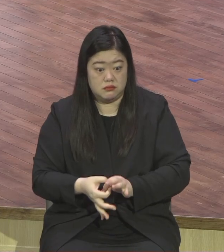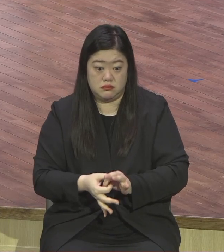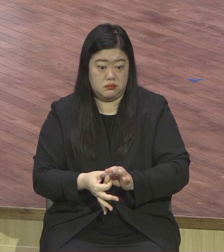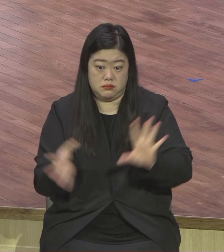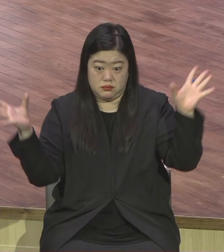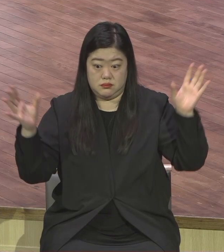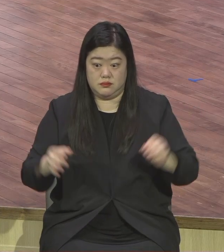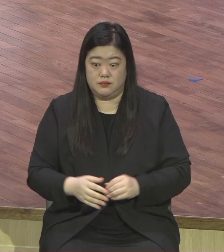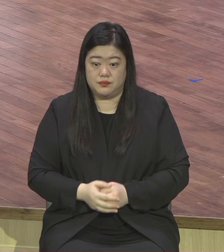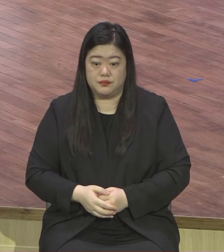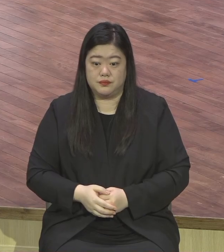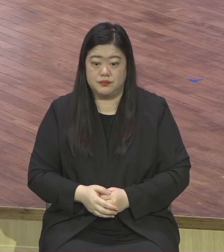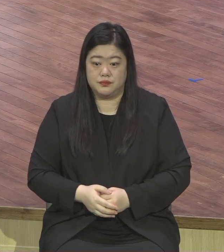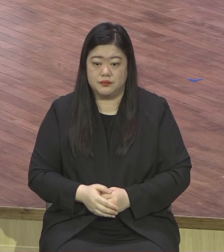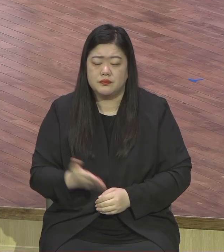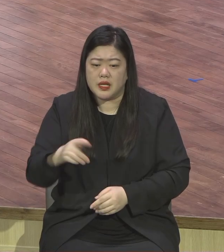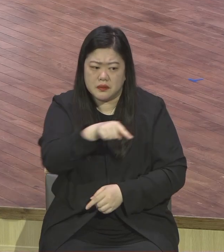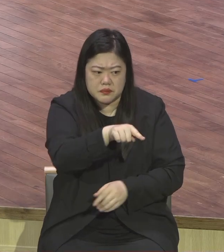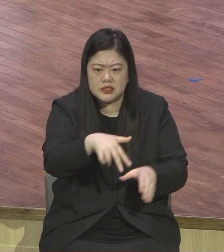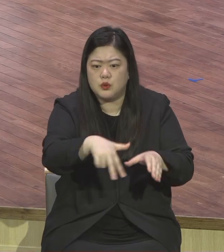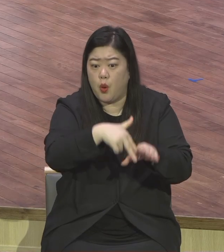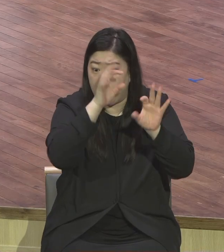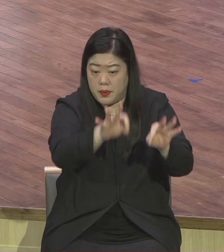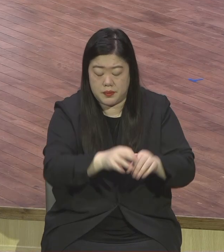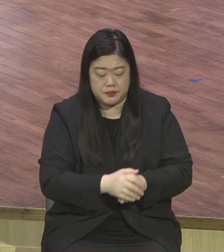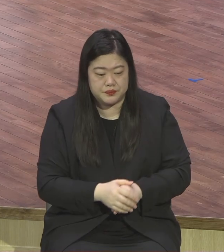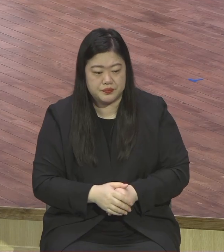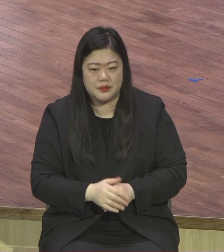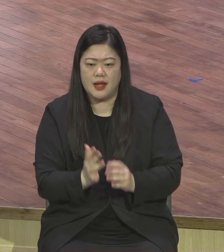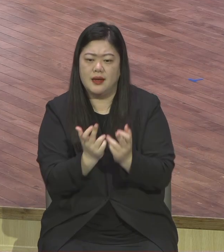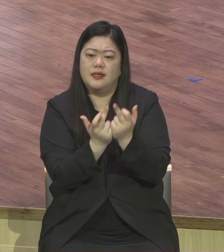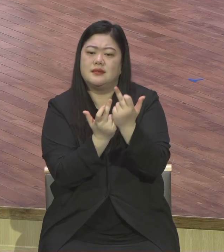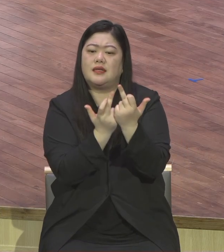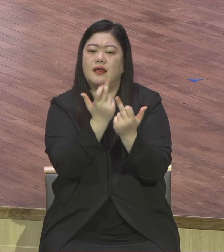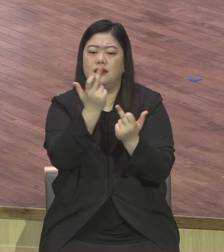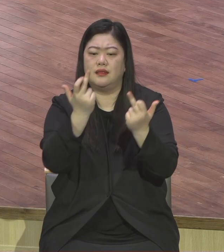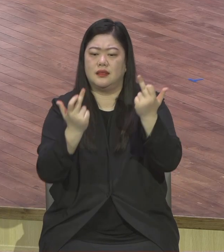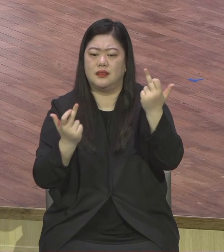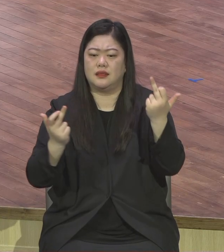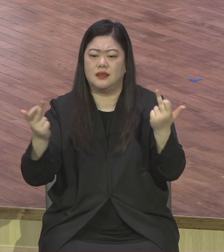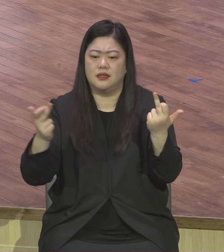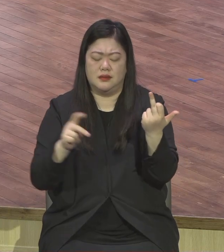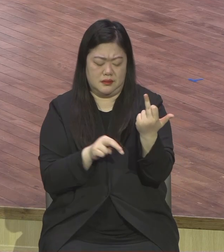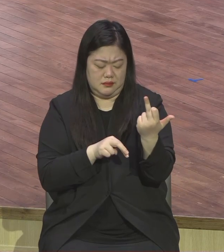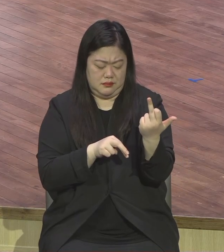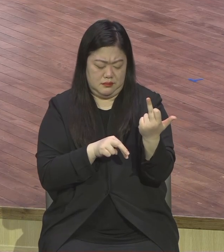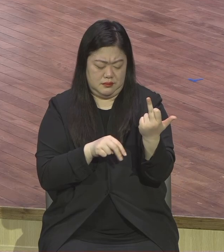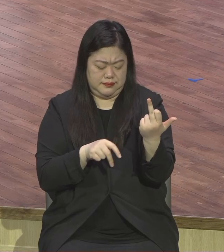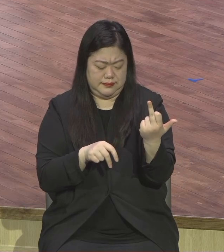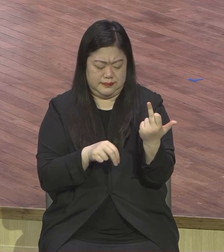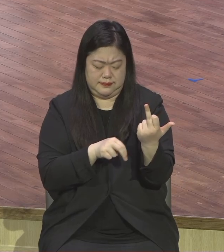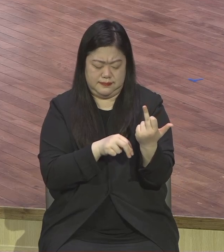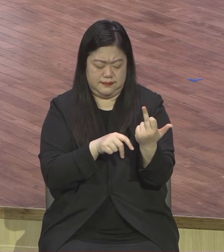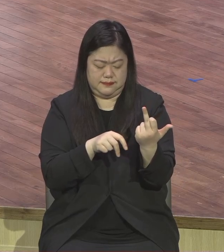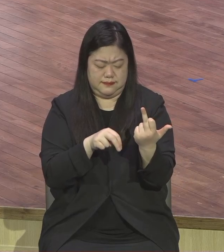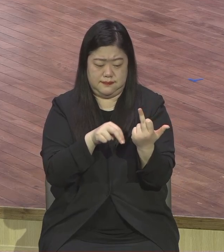그런데 종교인들은 어떻게 말합니까 산의 정상에 올라가려고 하는 데는 한 길만 있는 게 아니다.